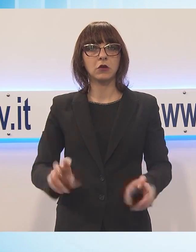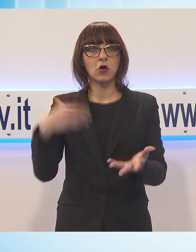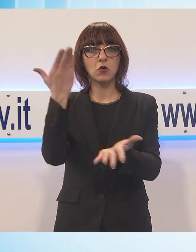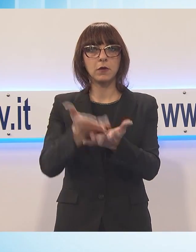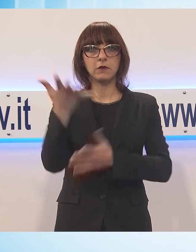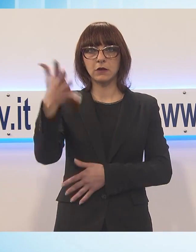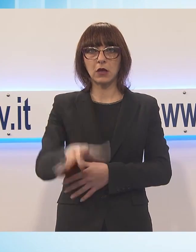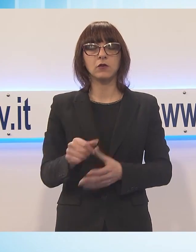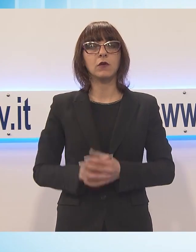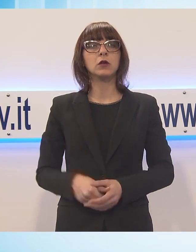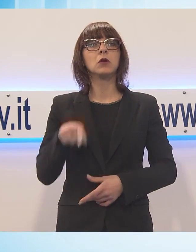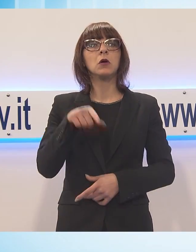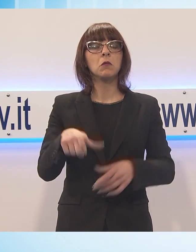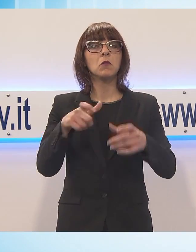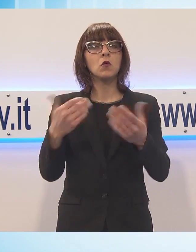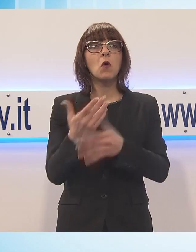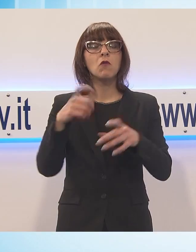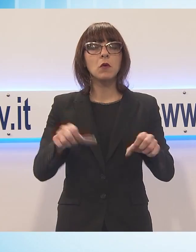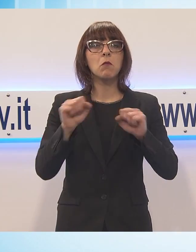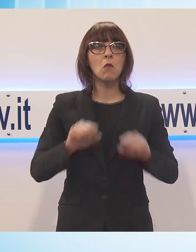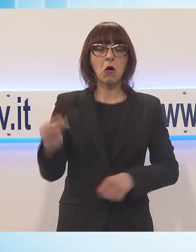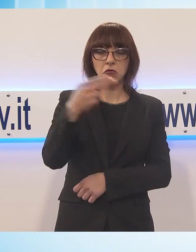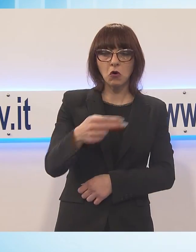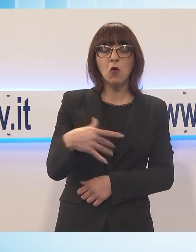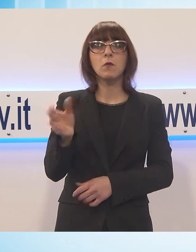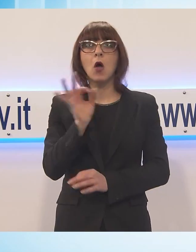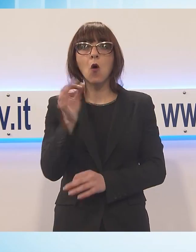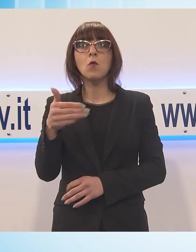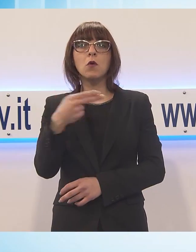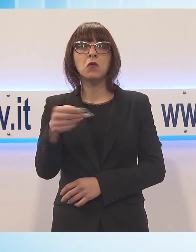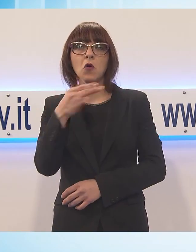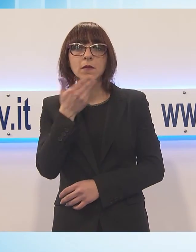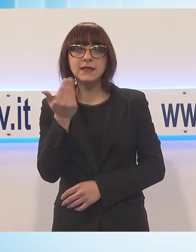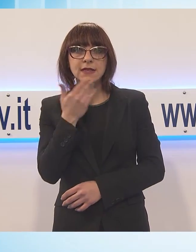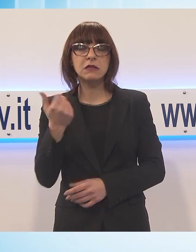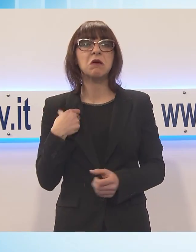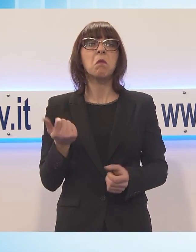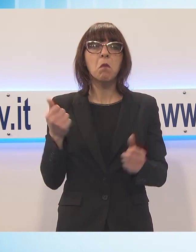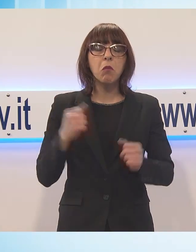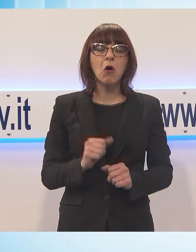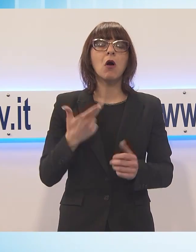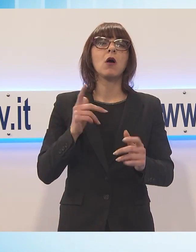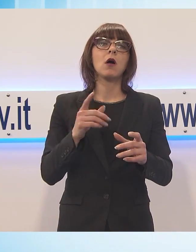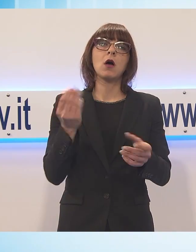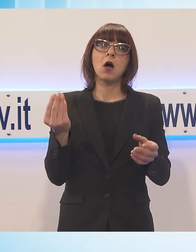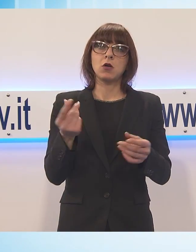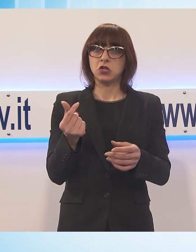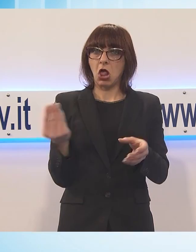sarà personale e impersonale, ricaricabile o a scalare e dovrebbe incentivare l'uso dei mezzi pubblici.